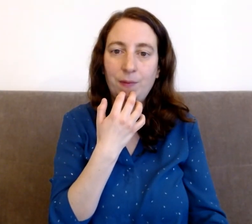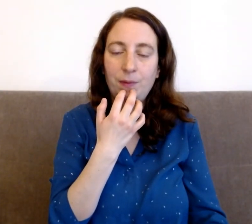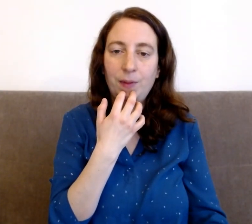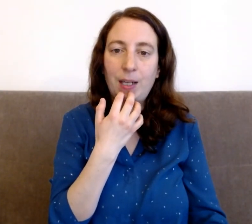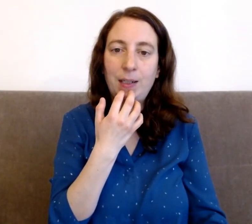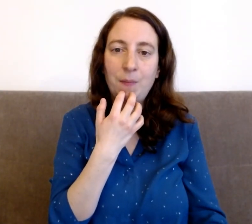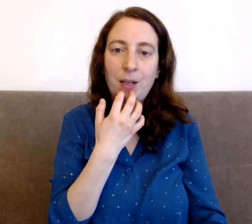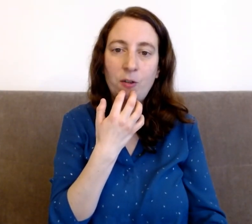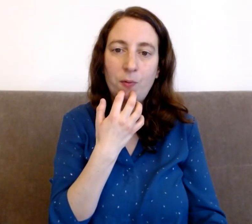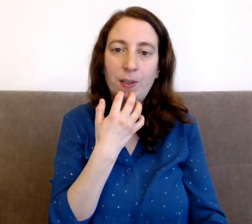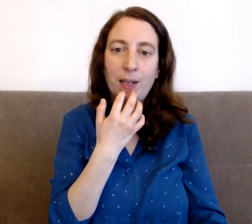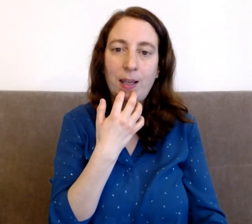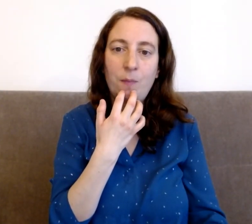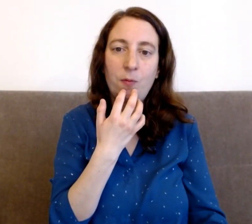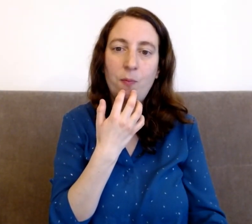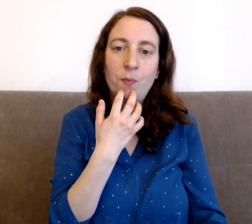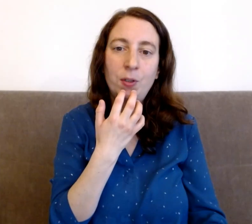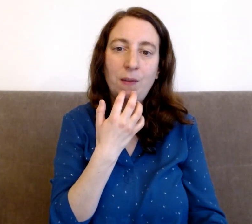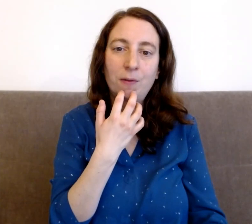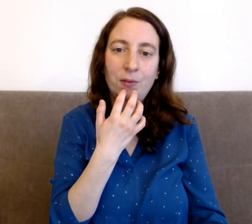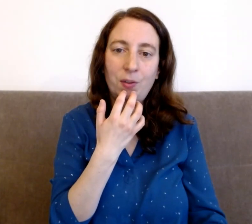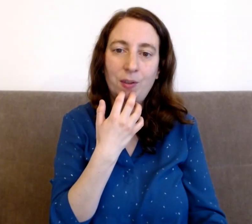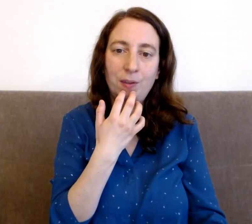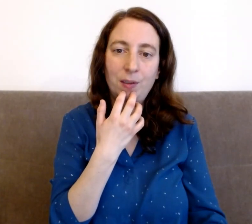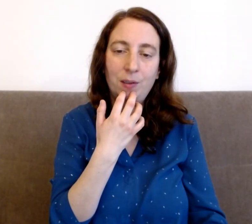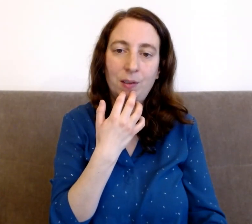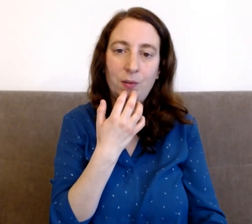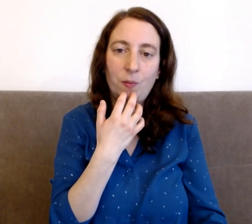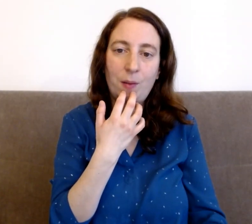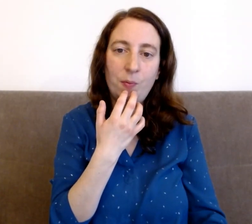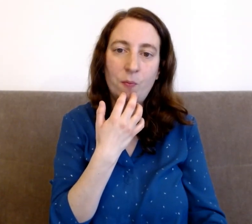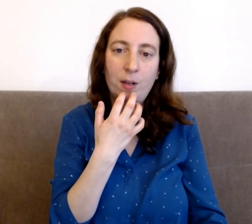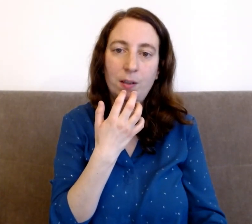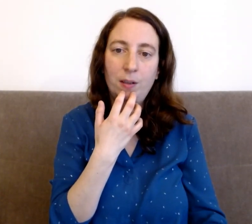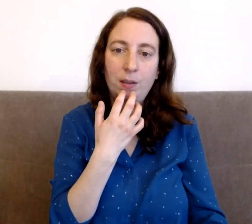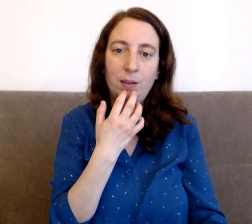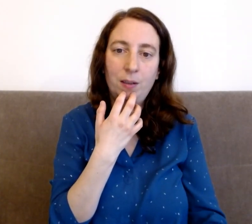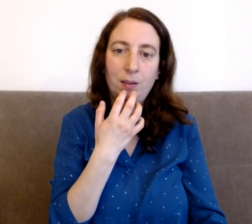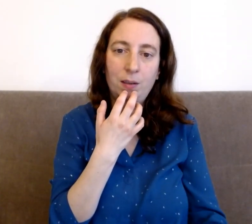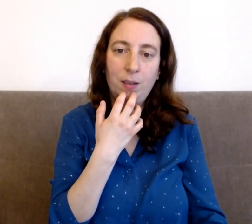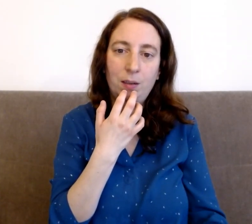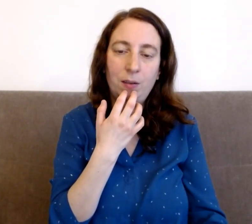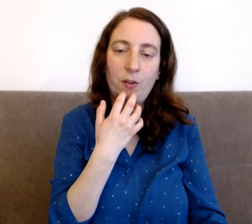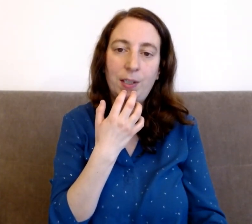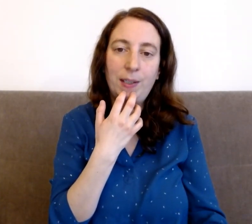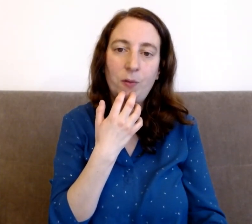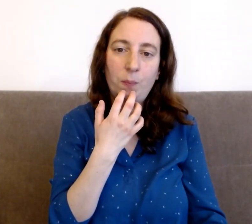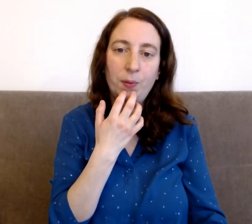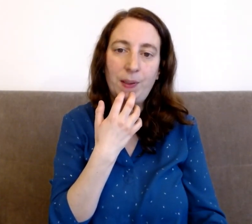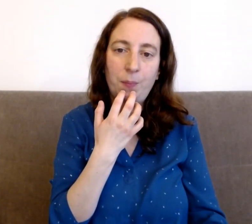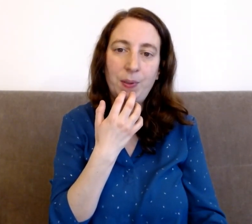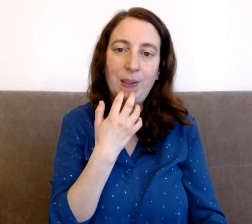Quelles images plus agréables plus motivantes sont là pour moi. Quand j'ai cette autre pensée positive.